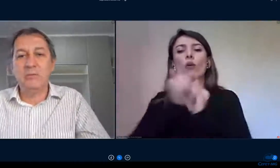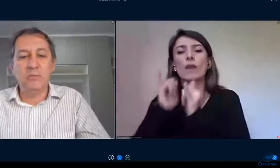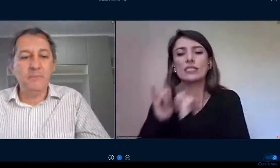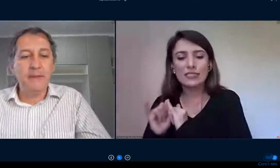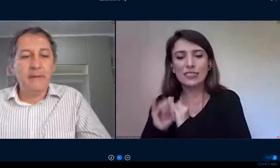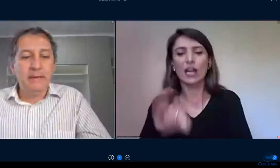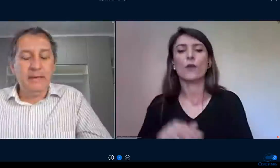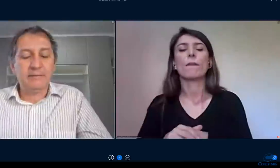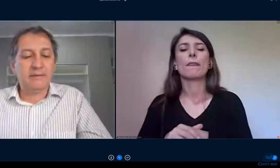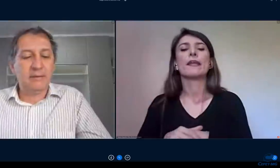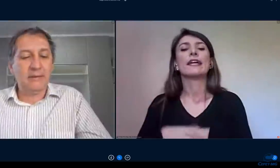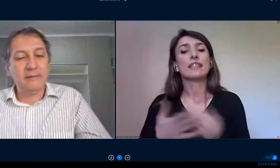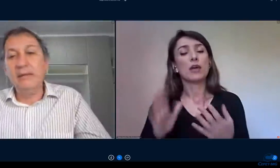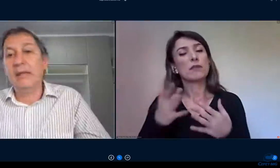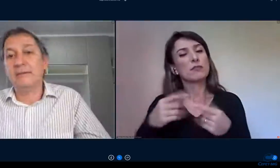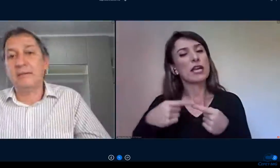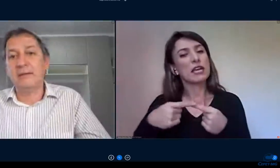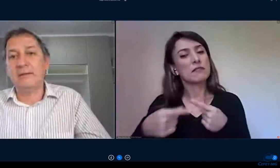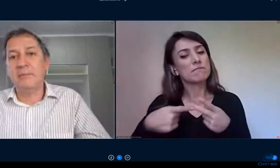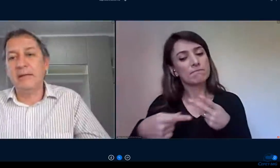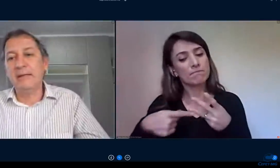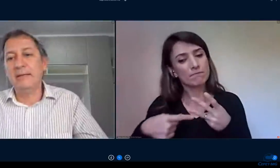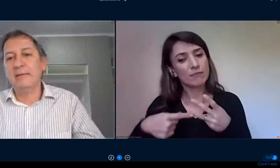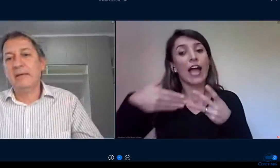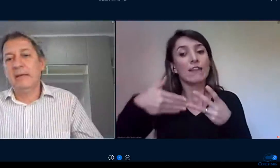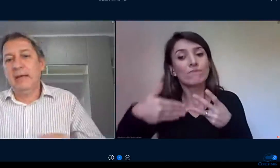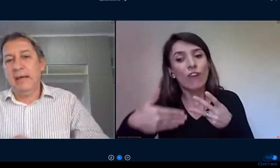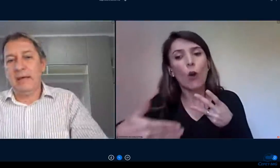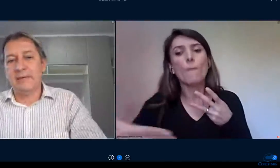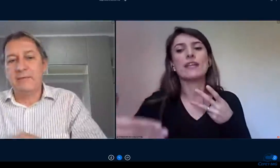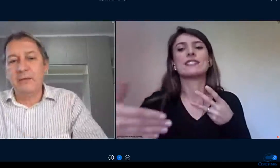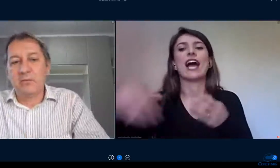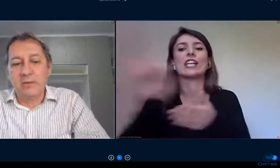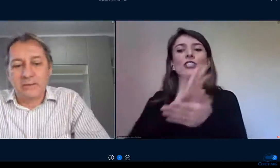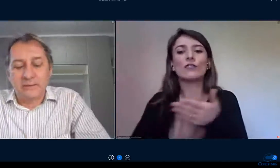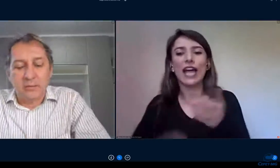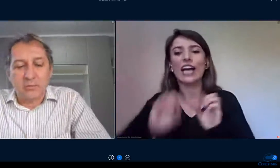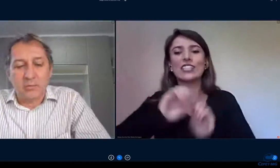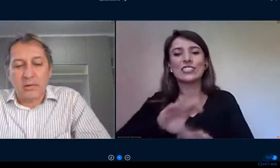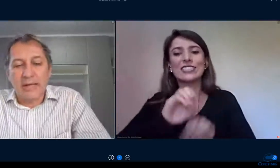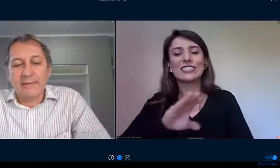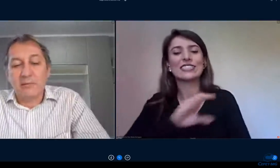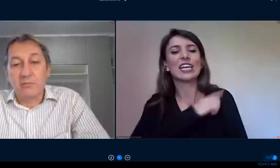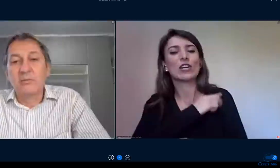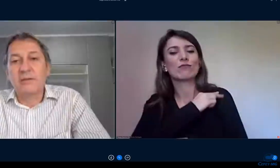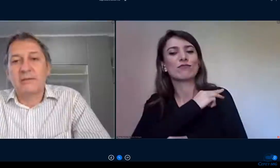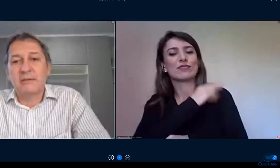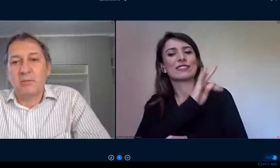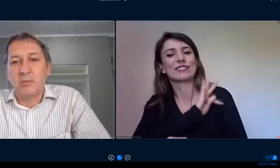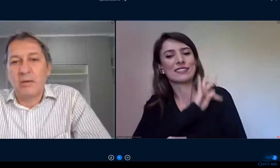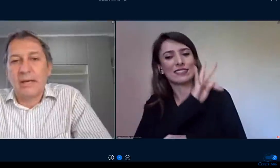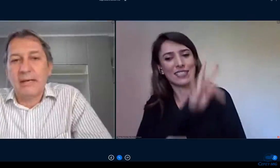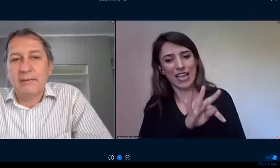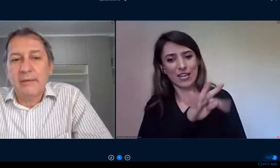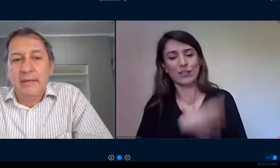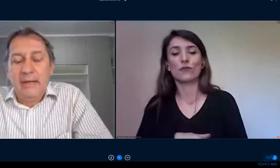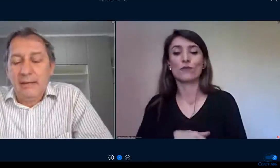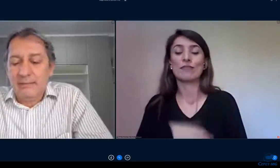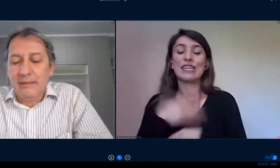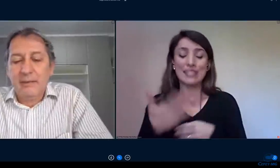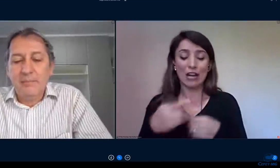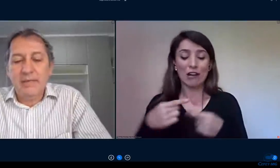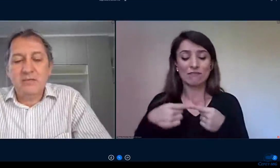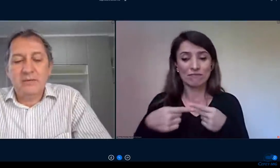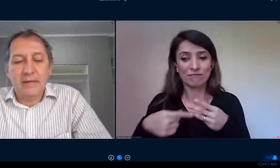técnico e nessas três semanas as definições que estão colocadas as dúvidas que estão colocadas